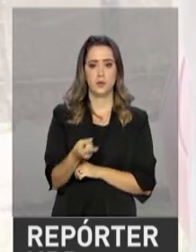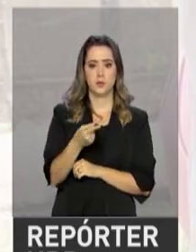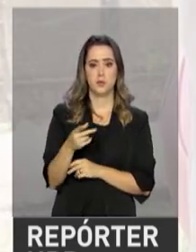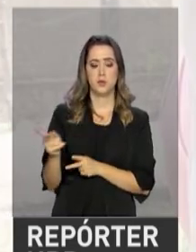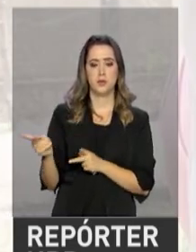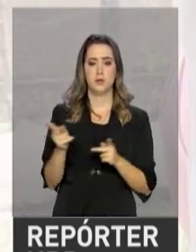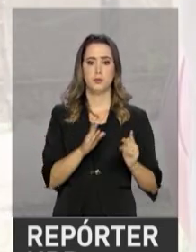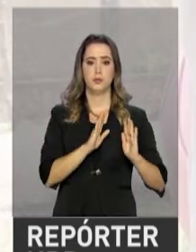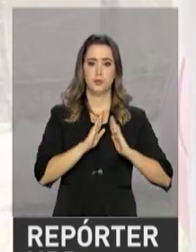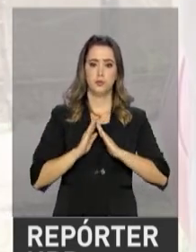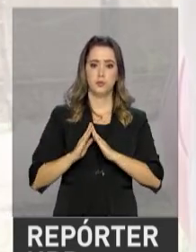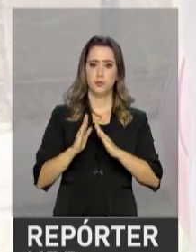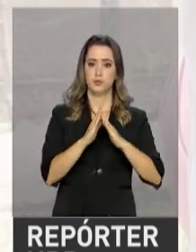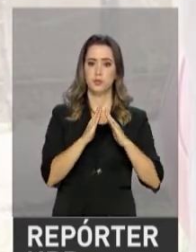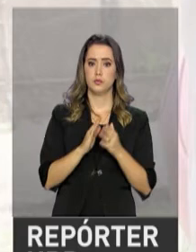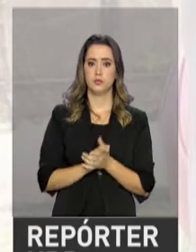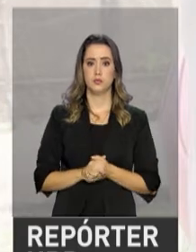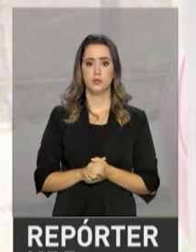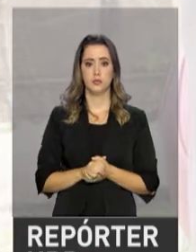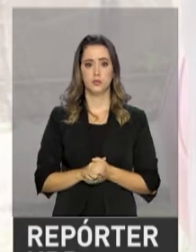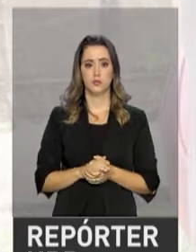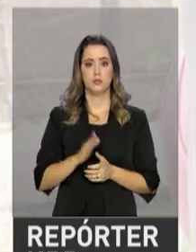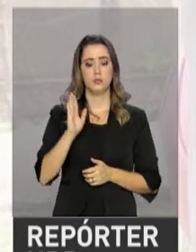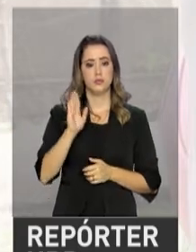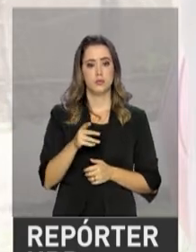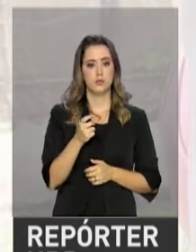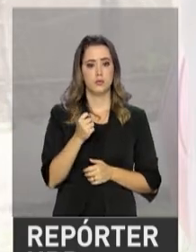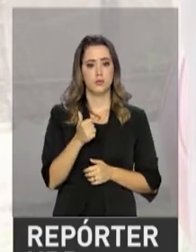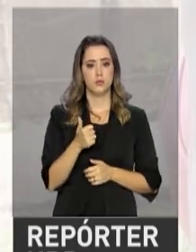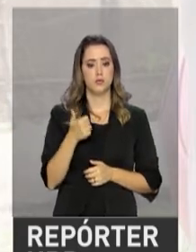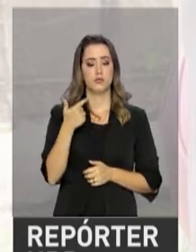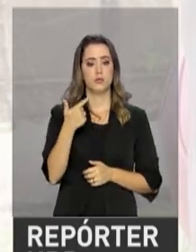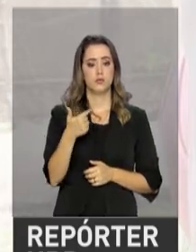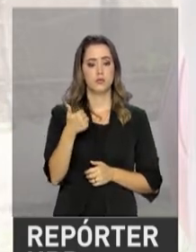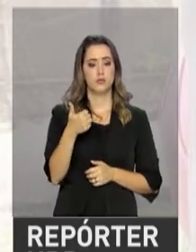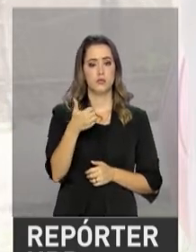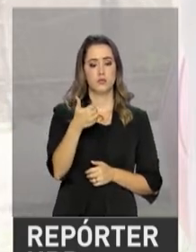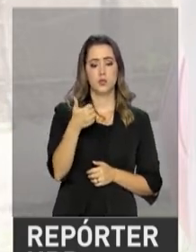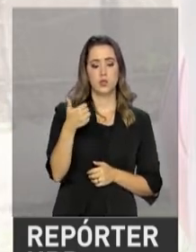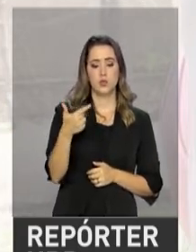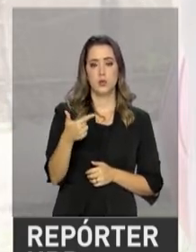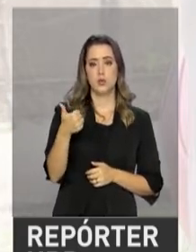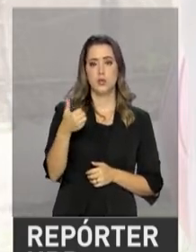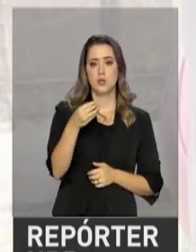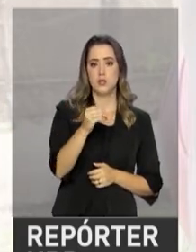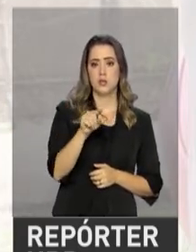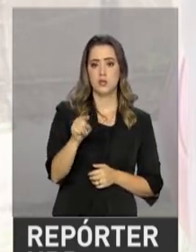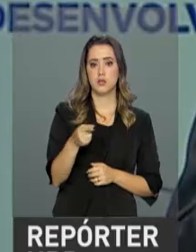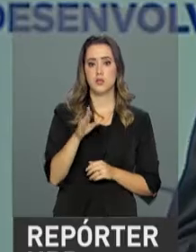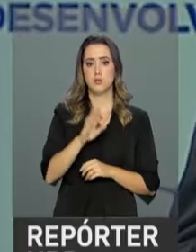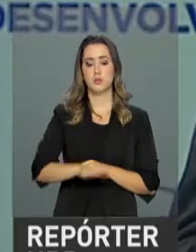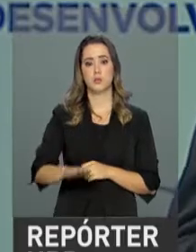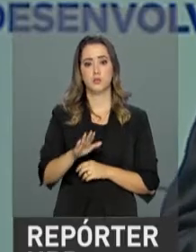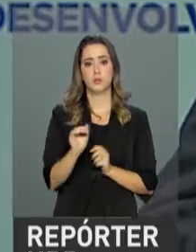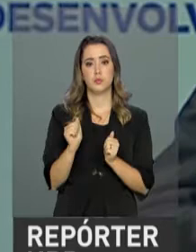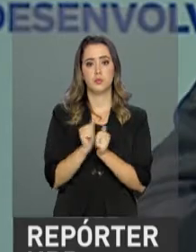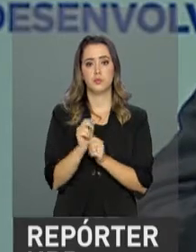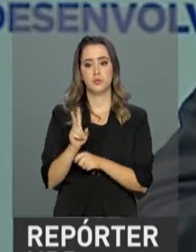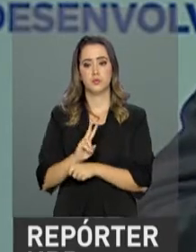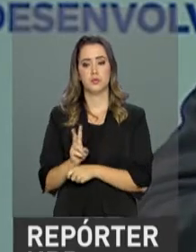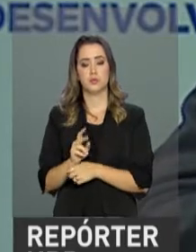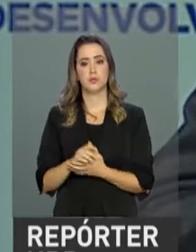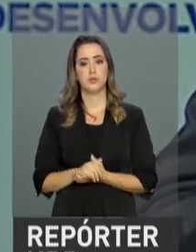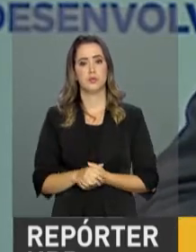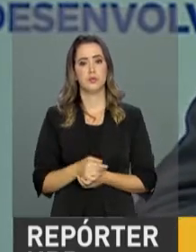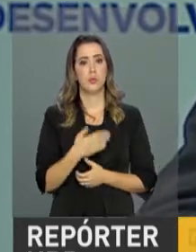os domicílios recebem visitas. São quase 210 mil crianças acompanhadas. Eu acredito muito que é o